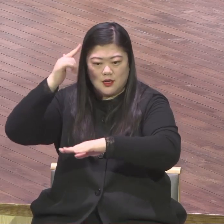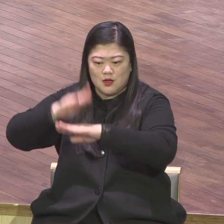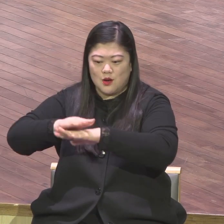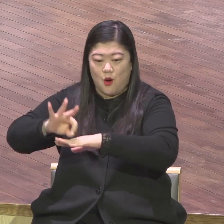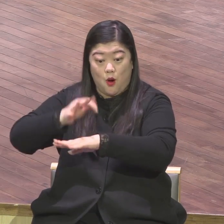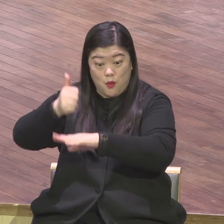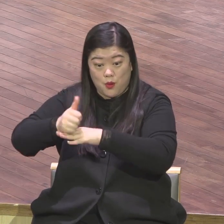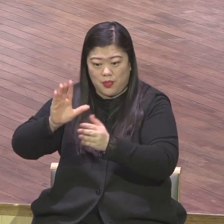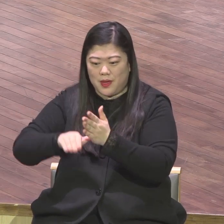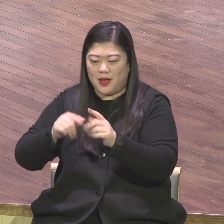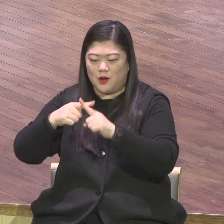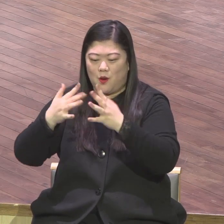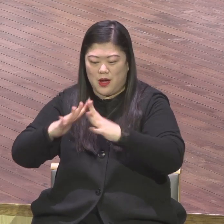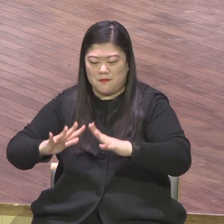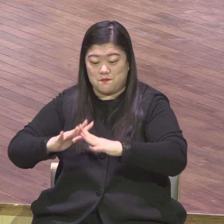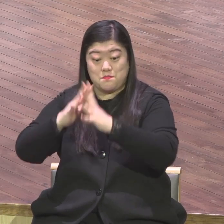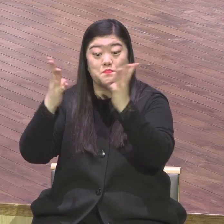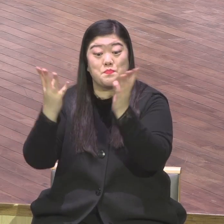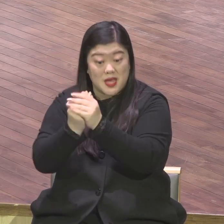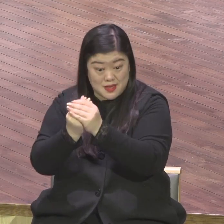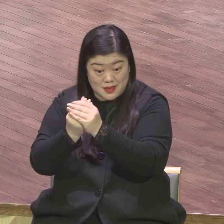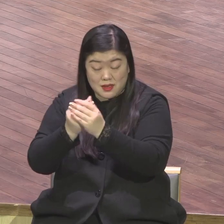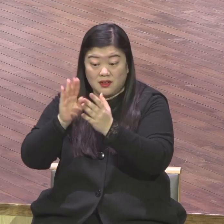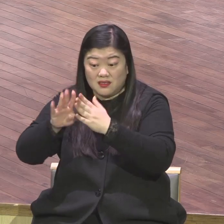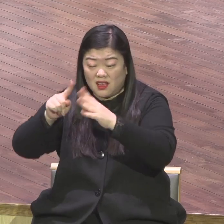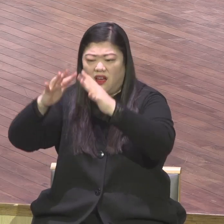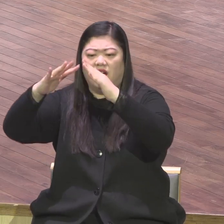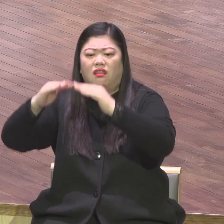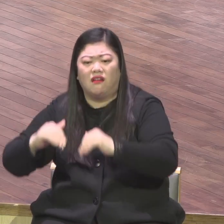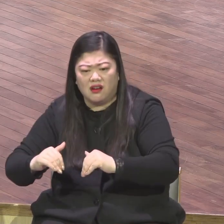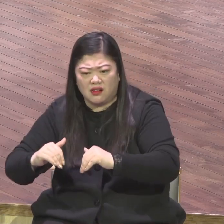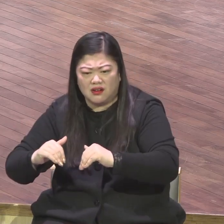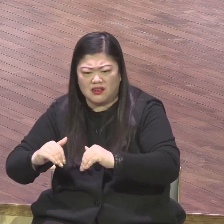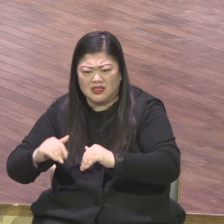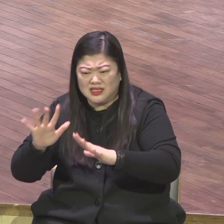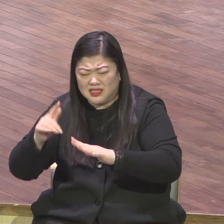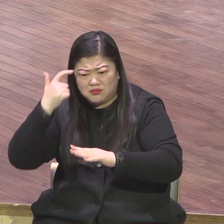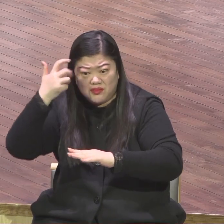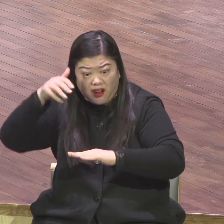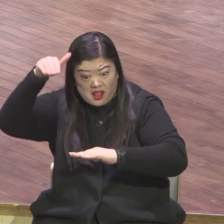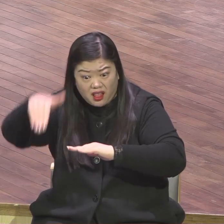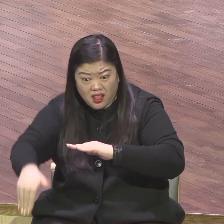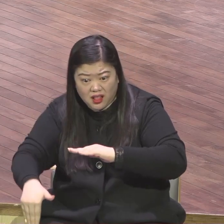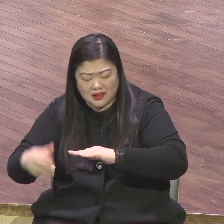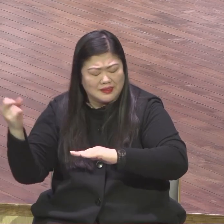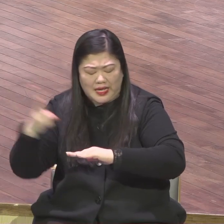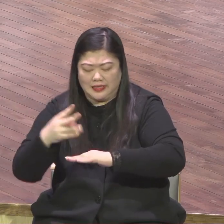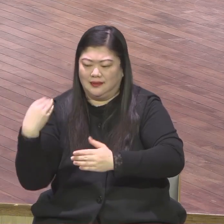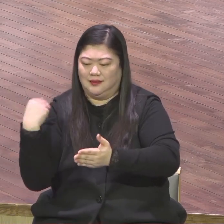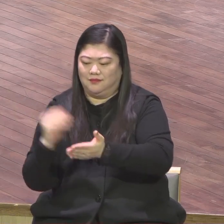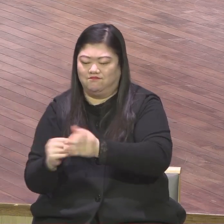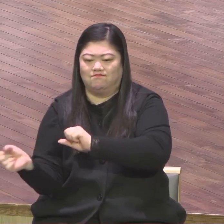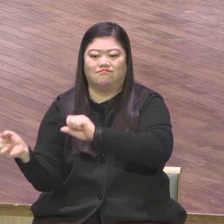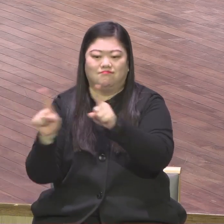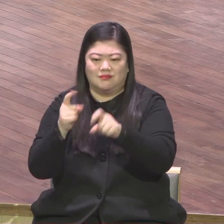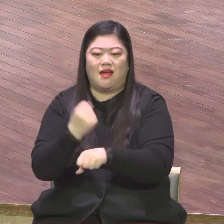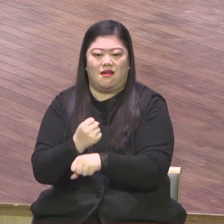장막은요 북이스라엘과 남유단을 포함해서 이스라엘 전체를 말합니다 따위시였을 때는 이스라엘 전체가 하나였거든 그래서